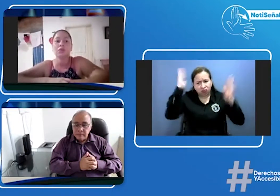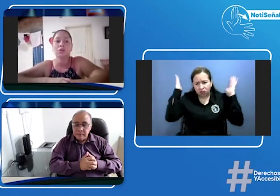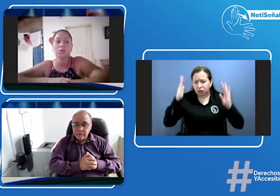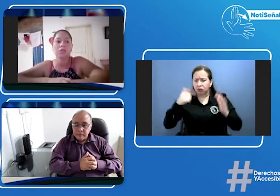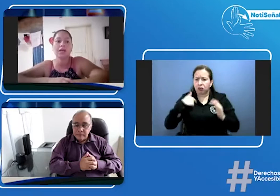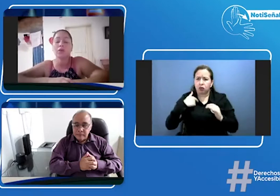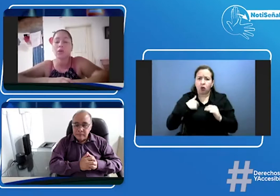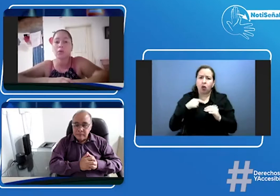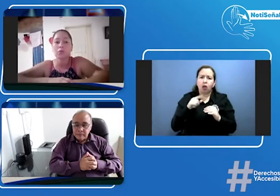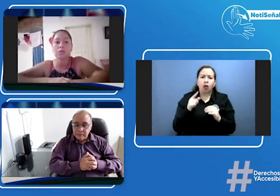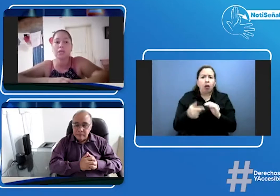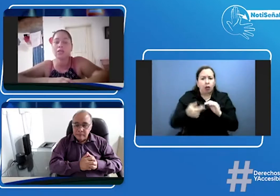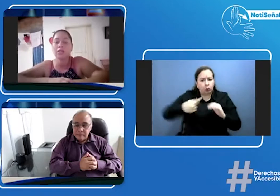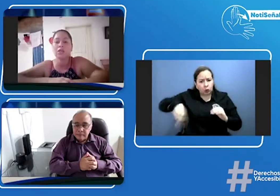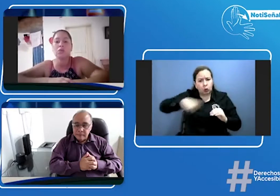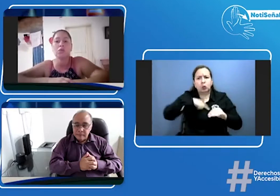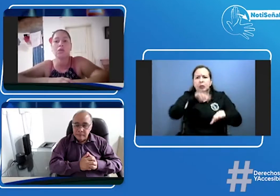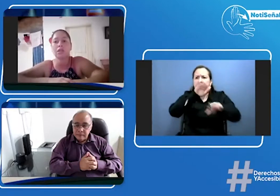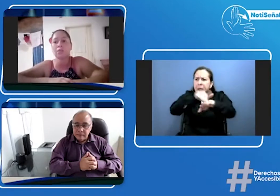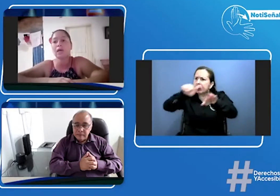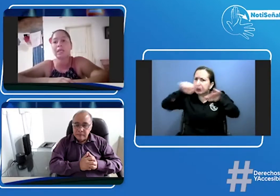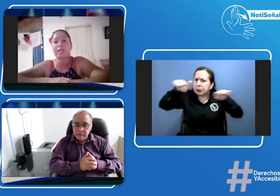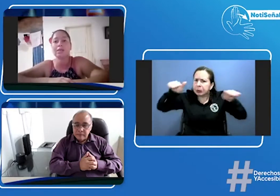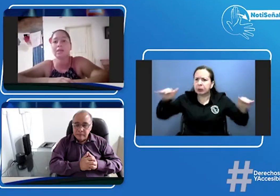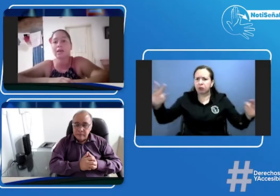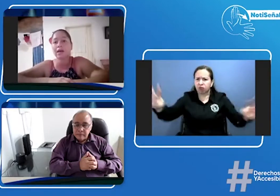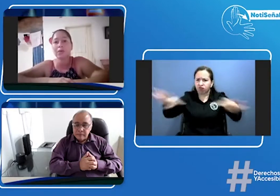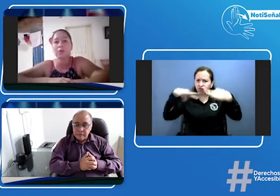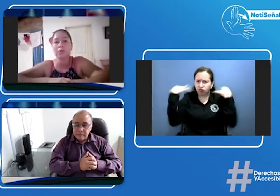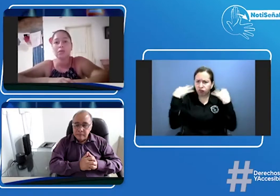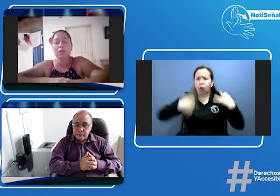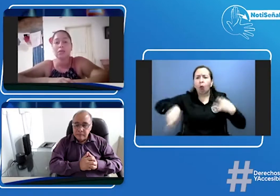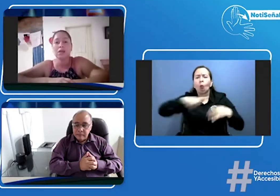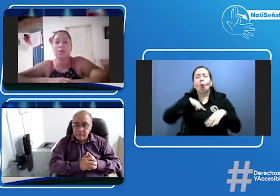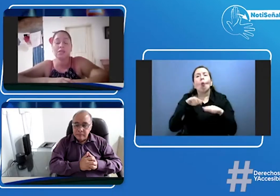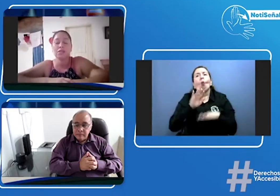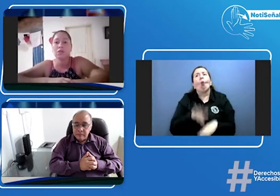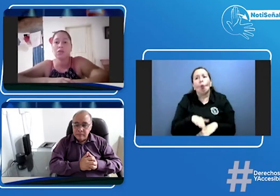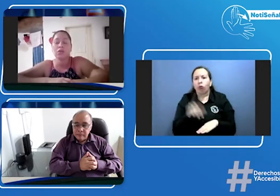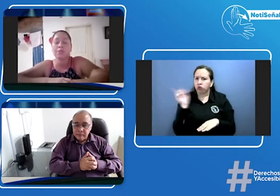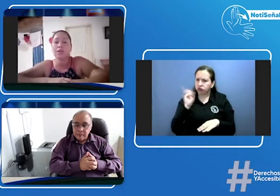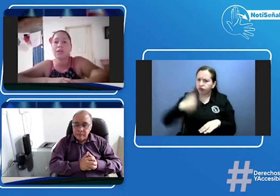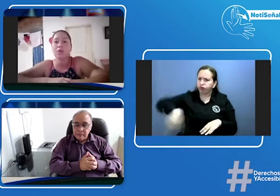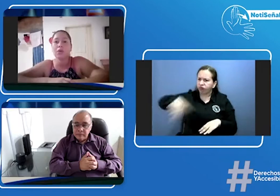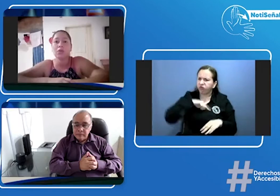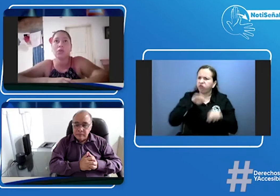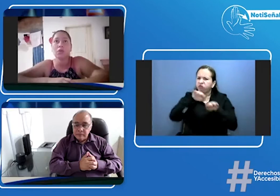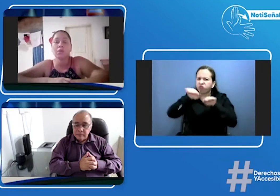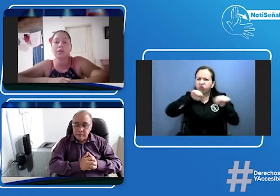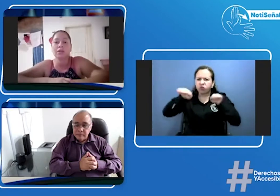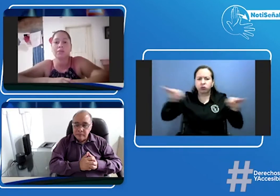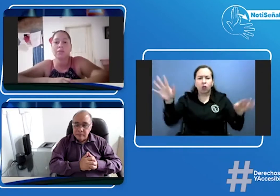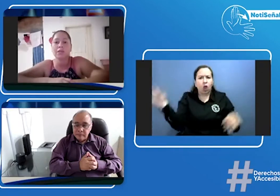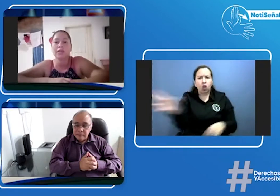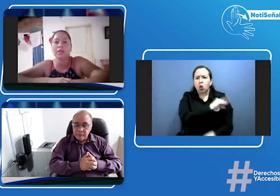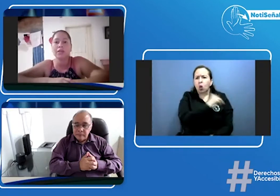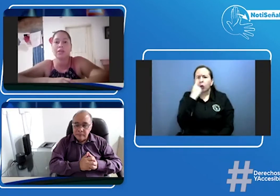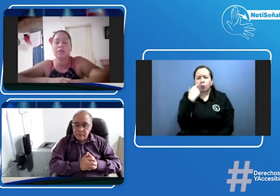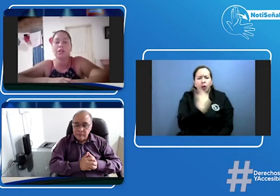dando a conocer y que no nos quedemos aquí estancados y es la invitación que yo también le hago a todos los padres de familia de que tenemos